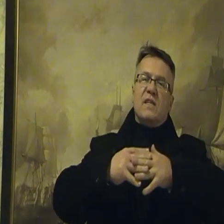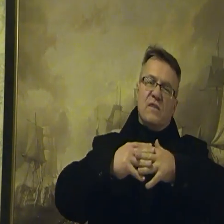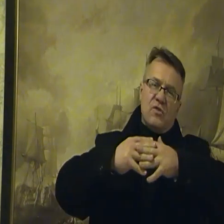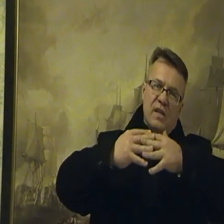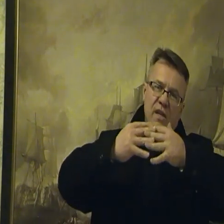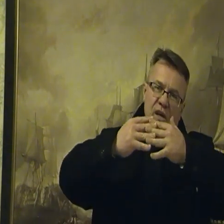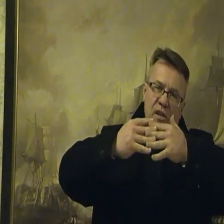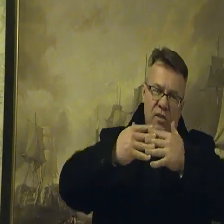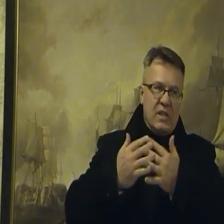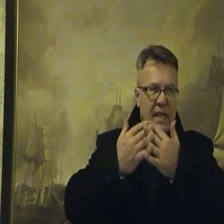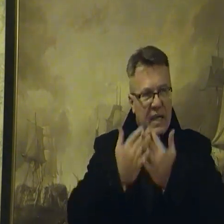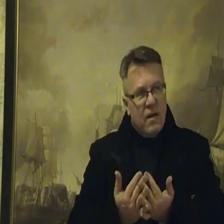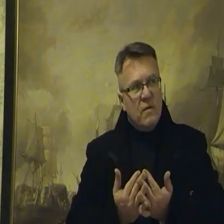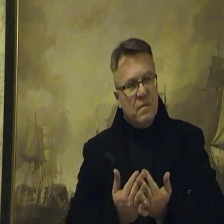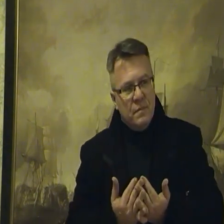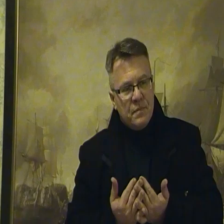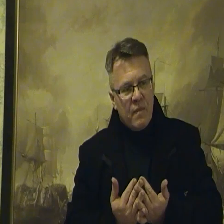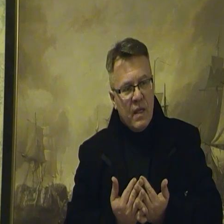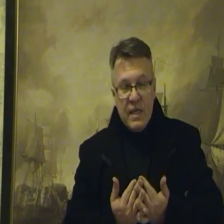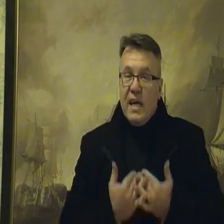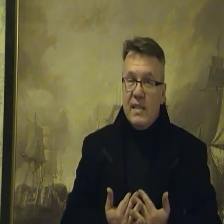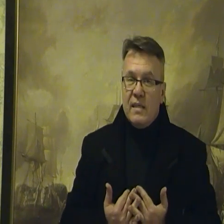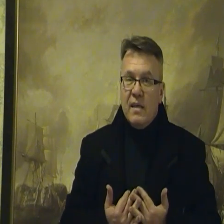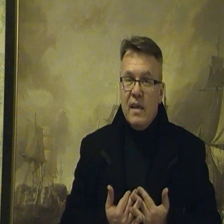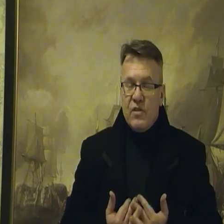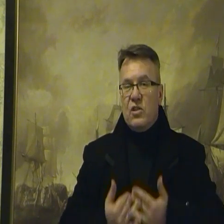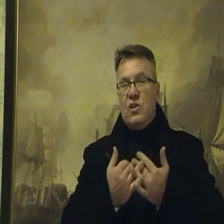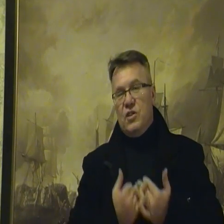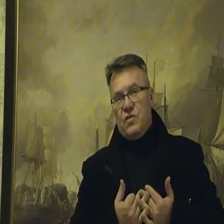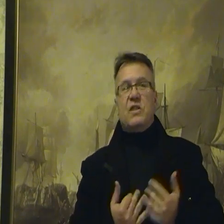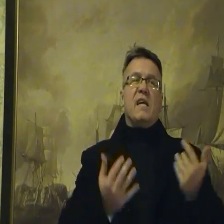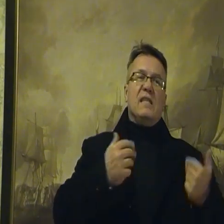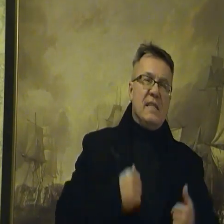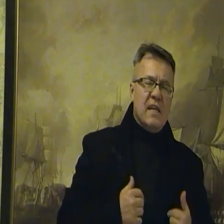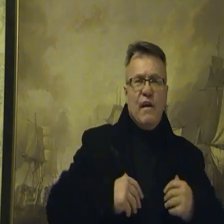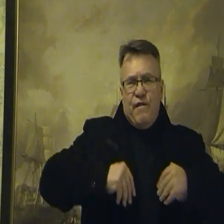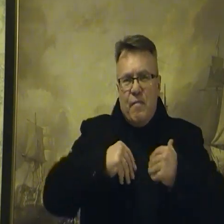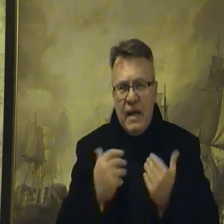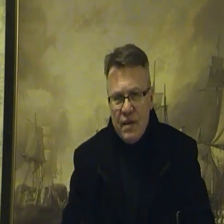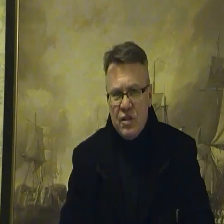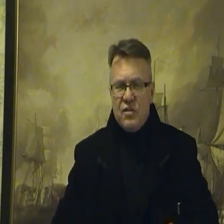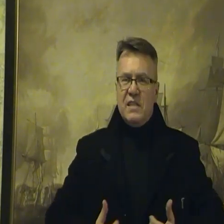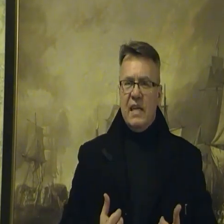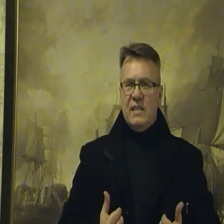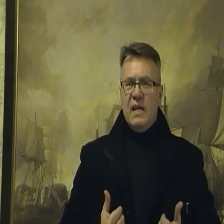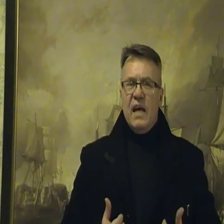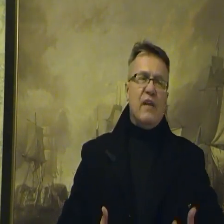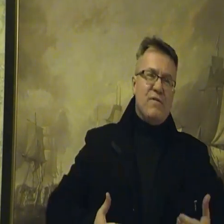wiedzą, że coś takiego jest. Wszyscy się dziwią, że taka nędza wmawia się, to jest nędza, a tu